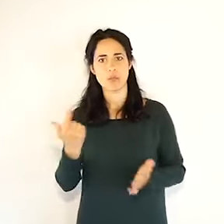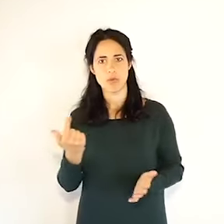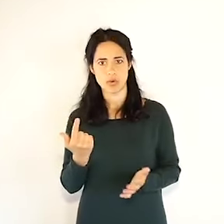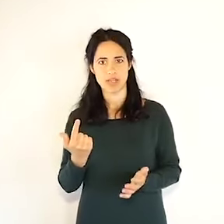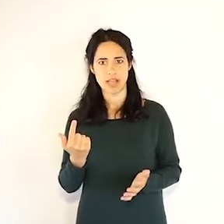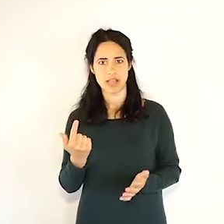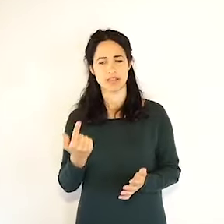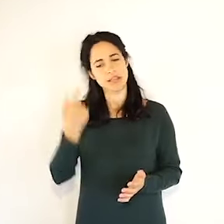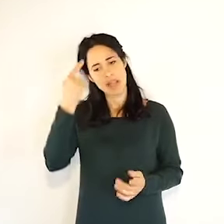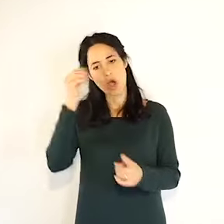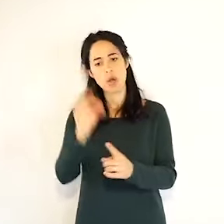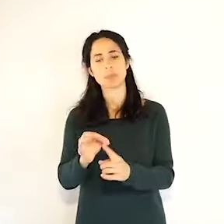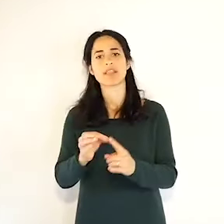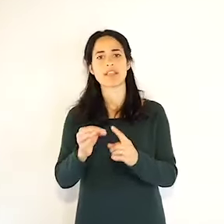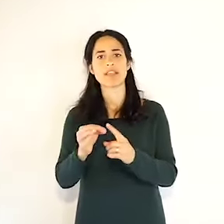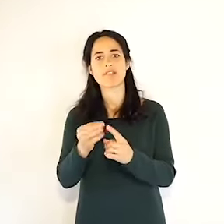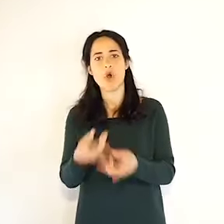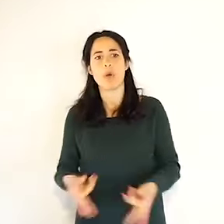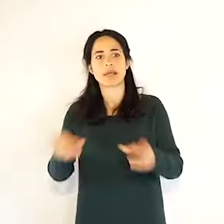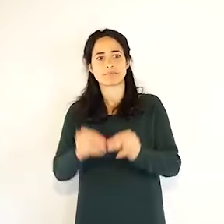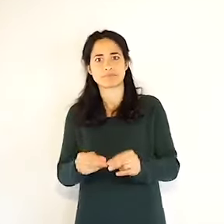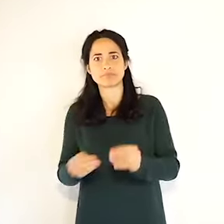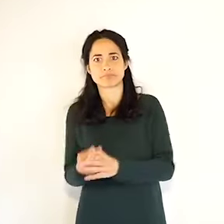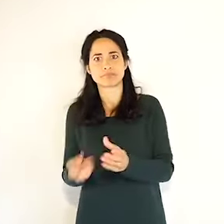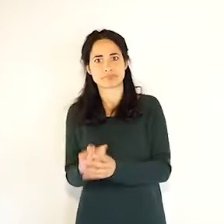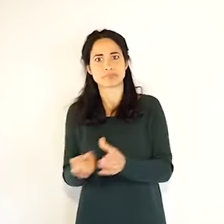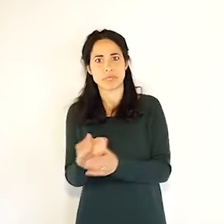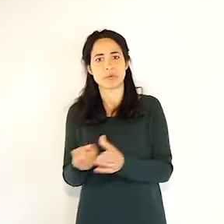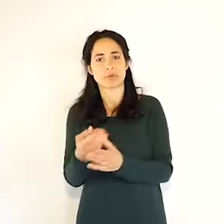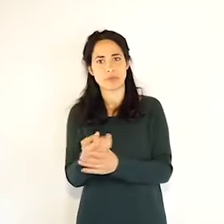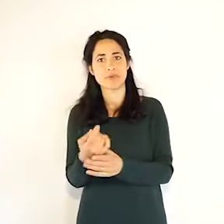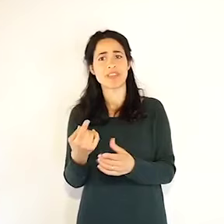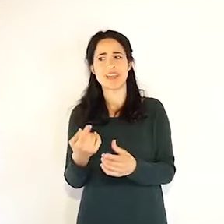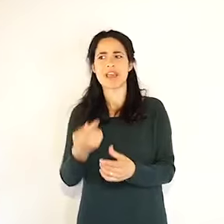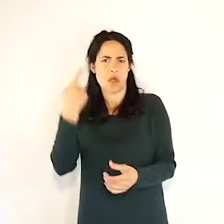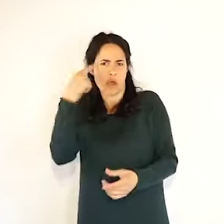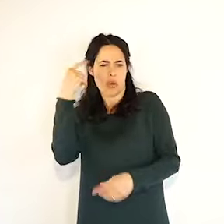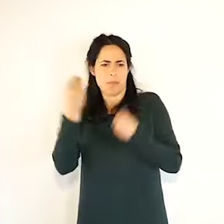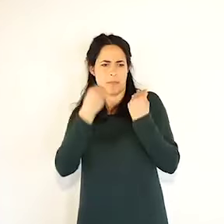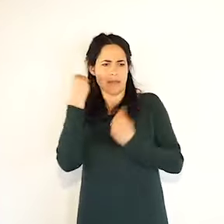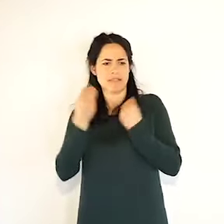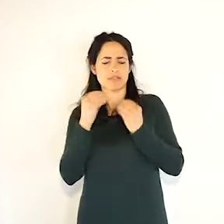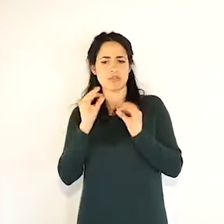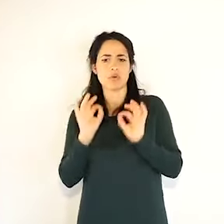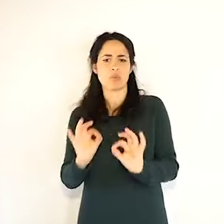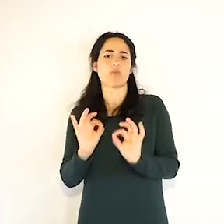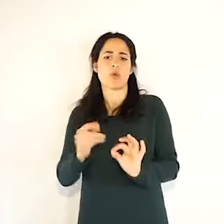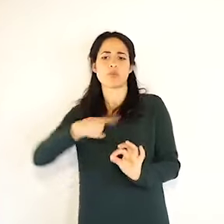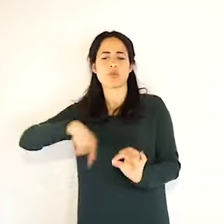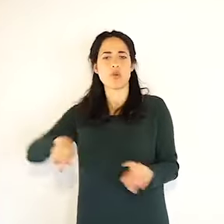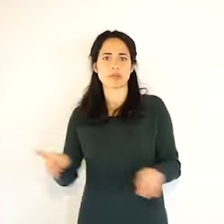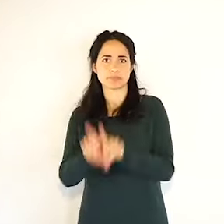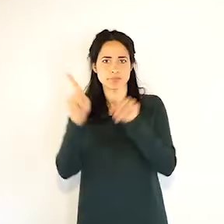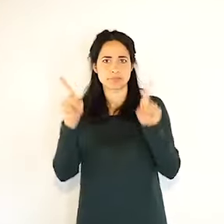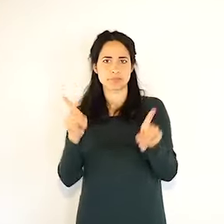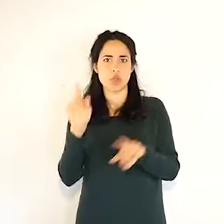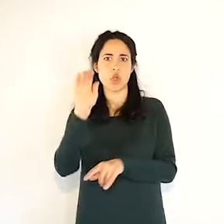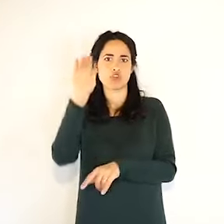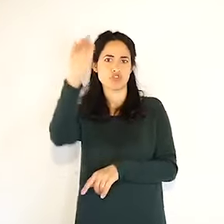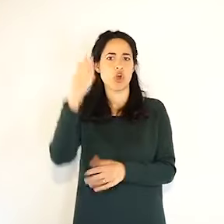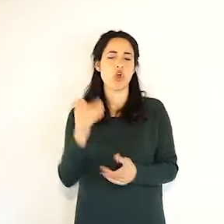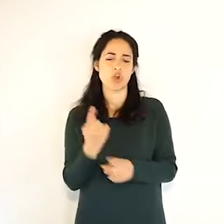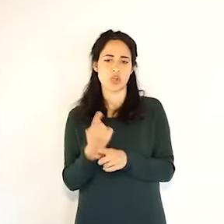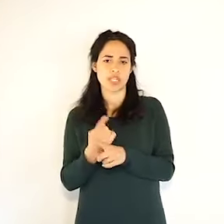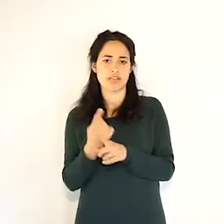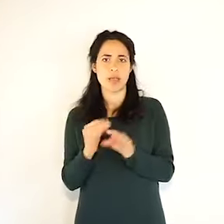insieme a una graduale riapertura anche della possibilità da parte delle persone di tornare a fare